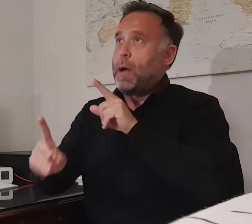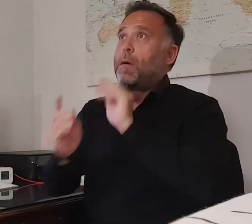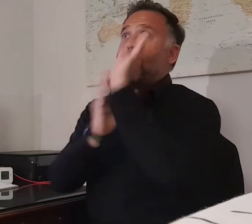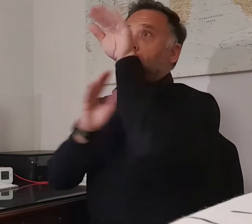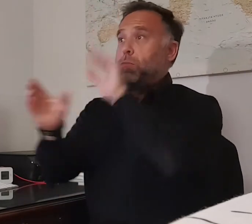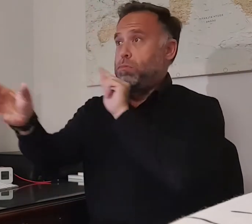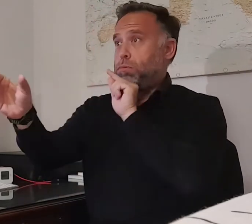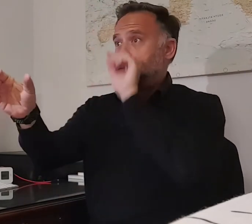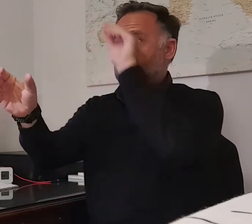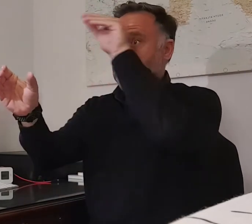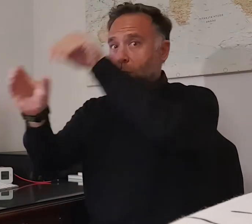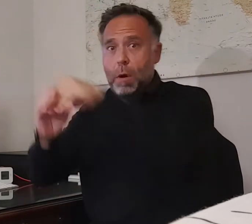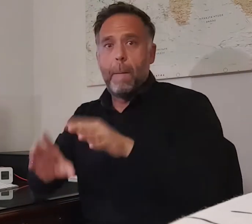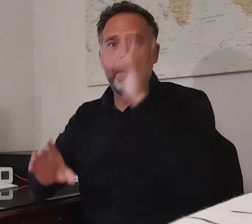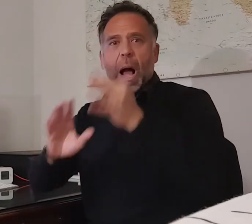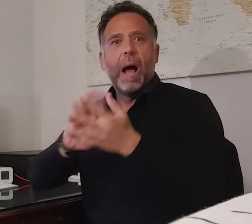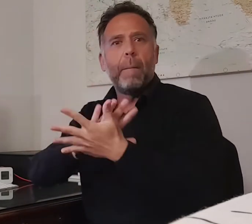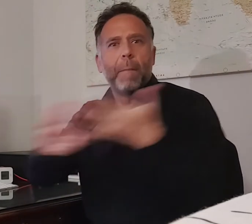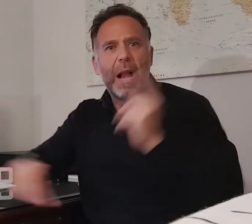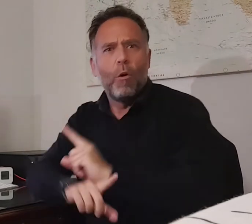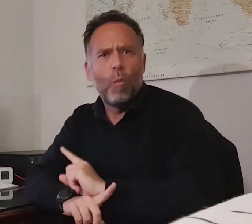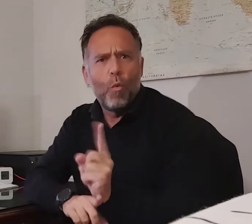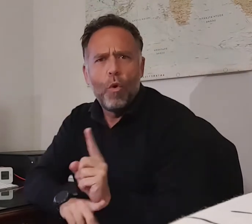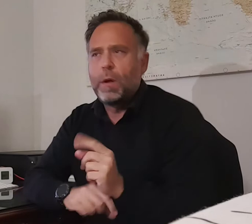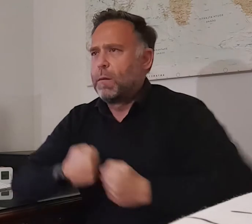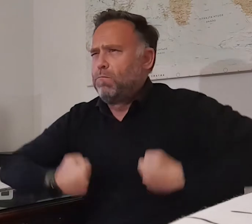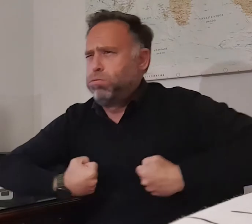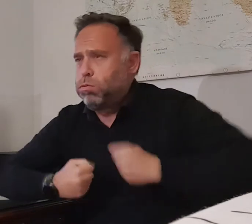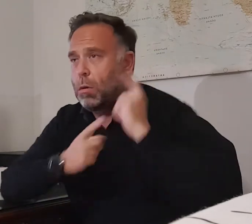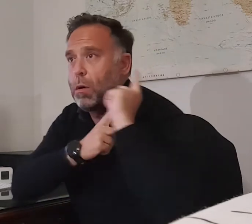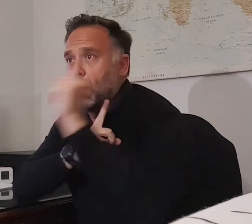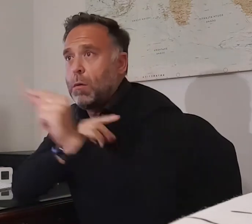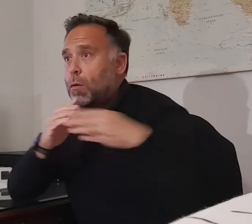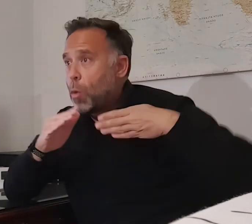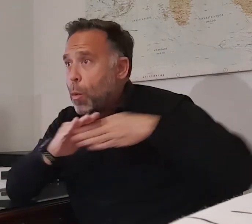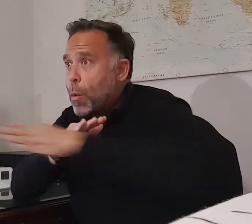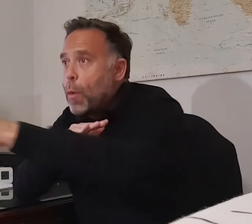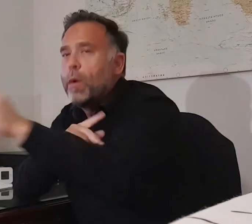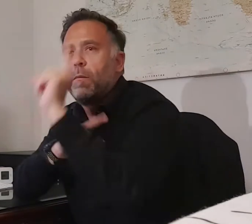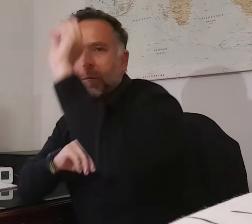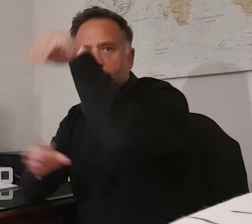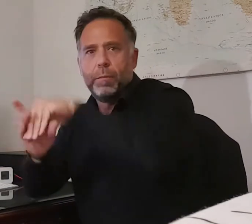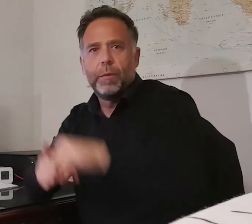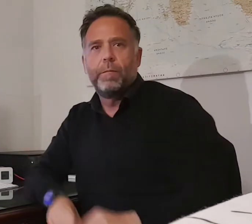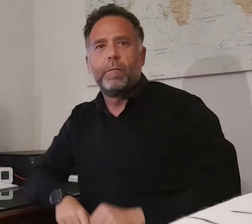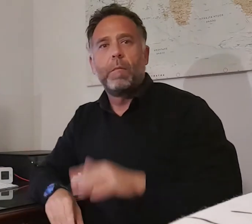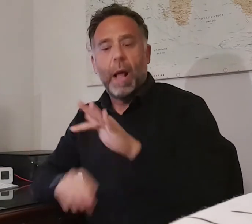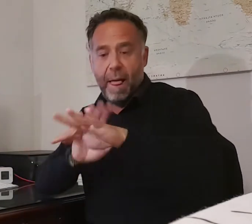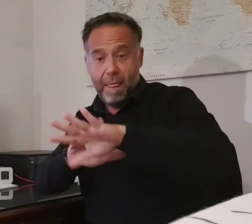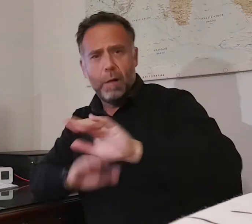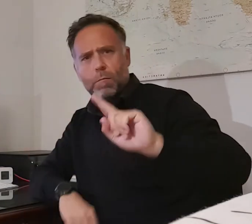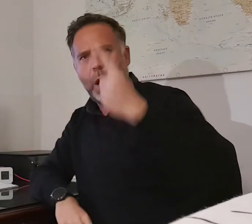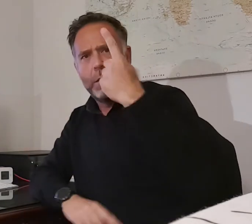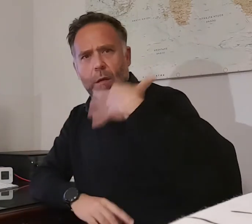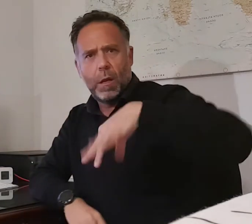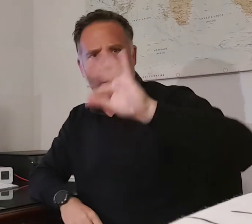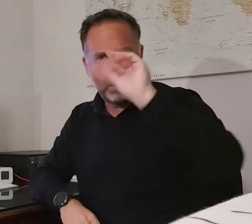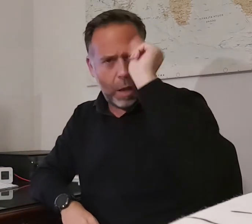velocidad para correr el contraataque. Mucho más hábil con su mano derecha que con la zurda, Xavi